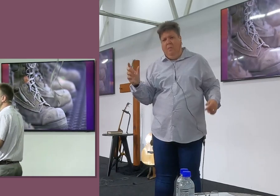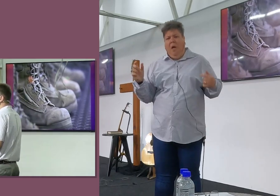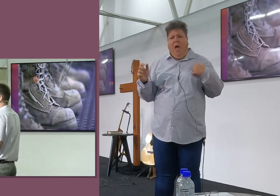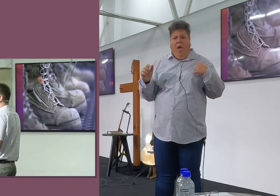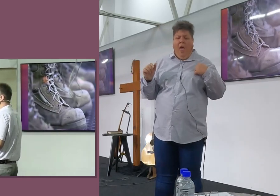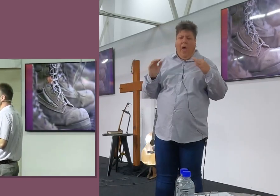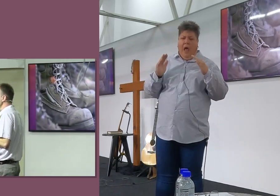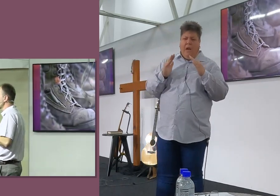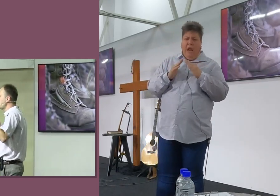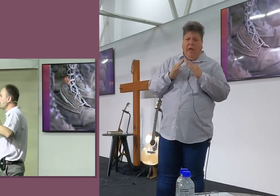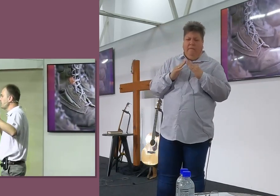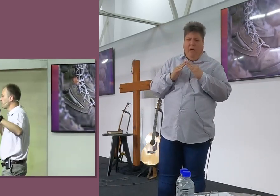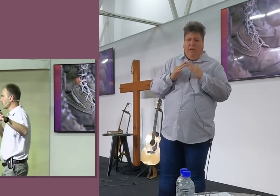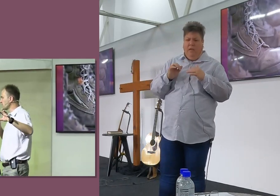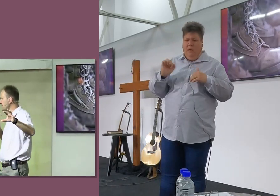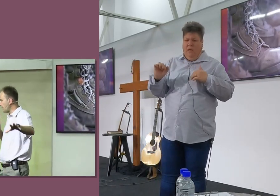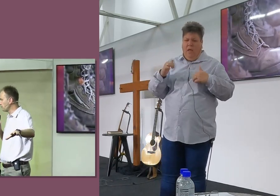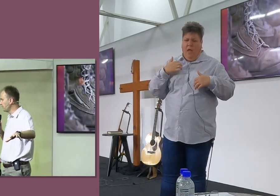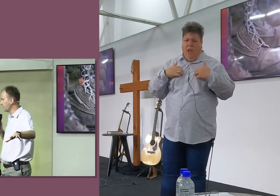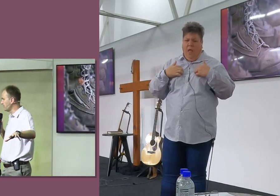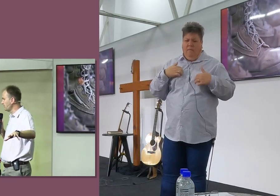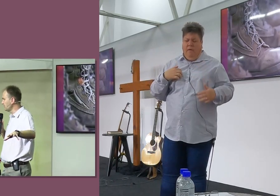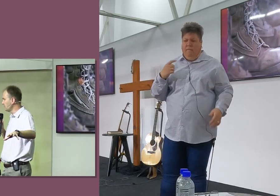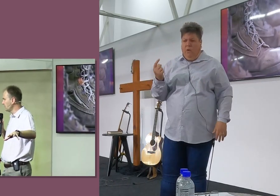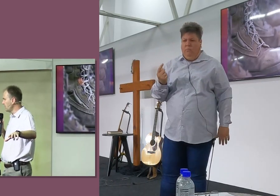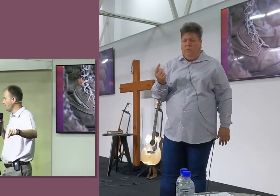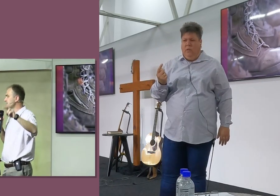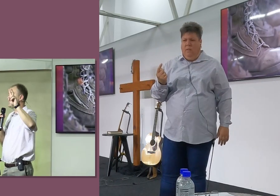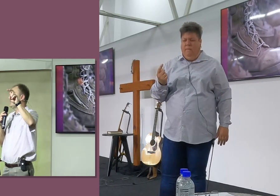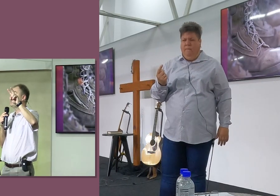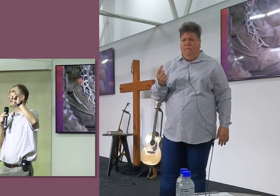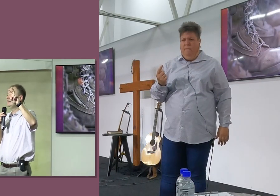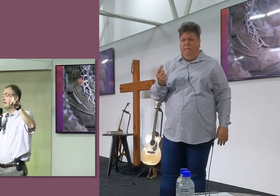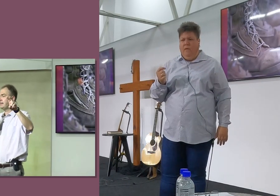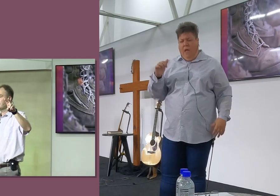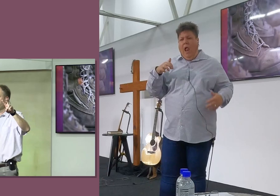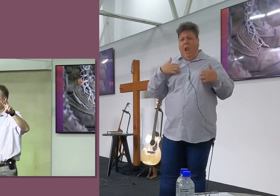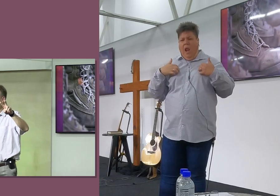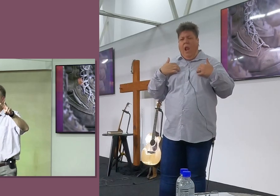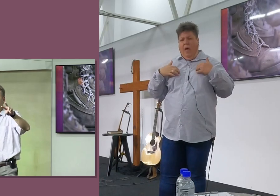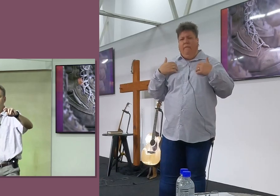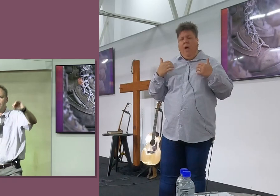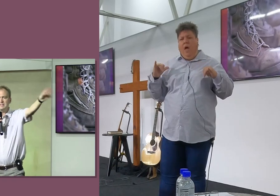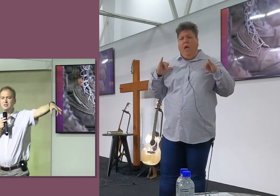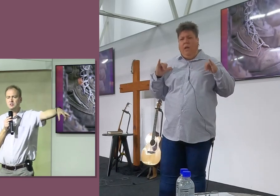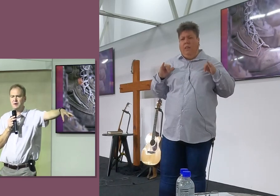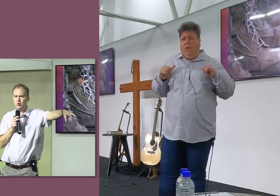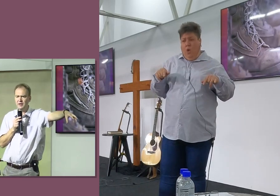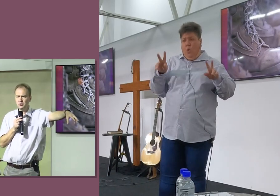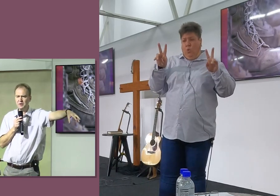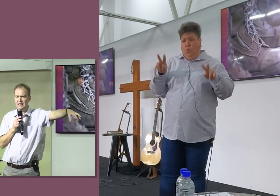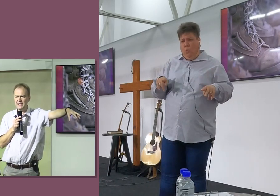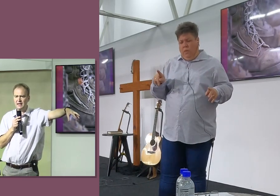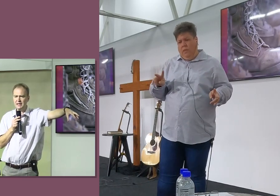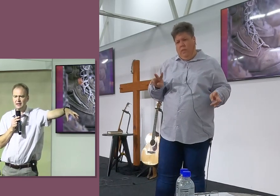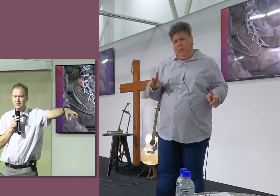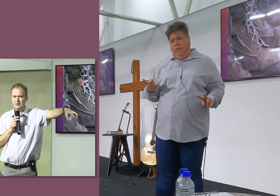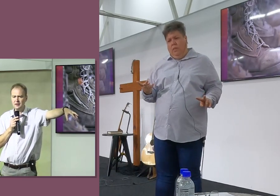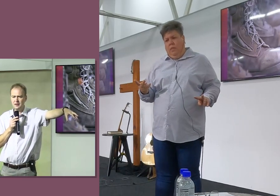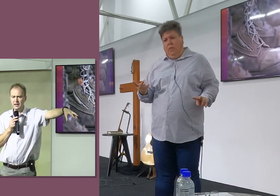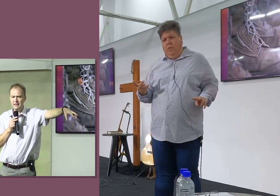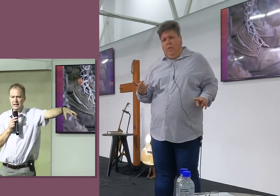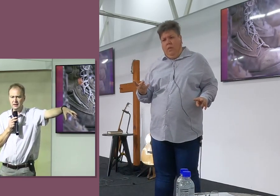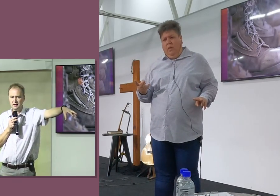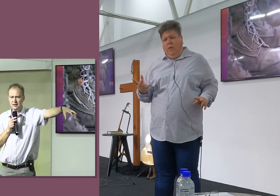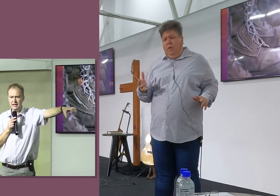Rechtvaardig, Dat iemand, Sy hele leven vir homself lewe, En sy leven geniet, En dan nabij sy doodsbed, Kom hy tot bekering, En dan,